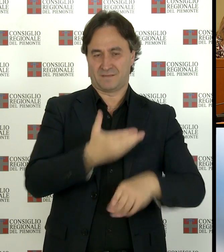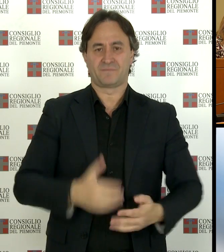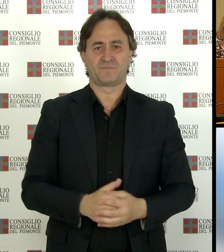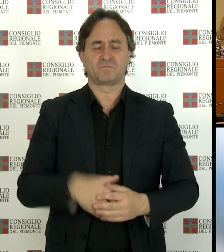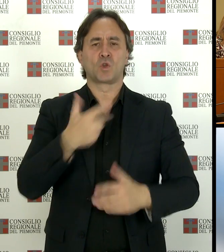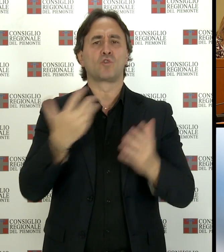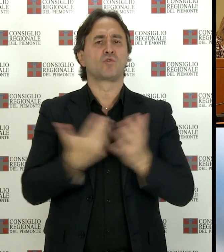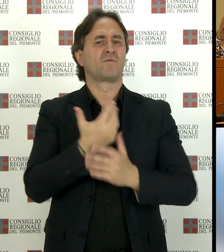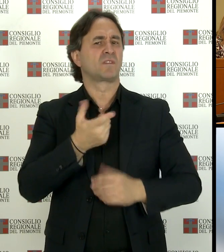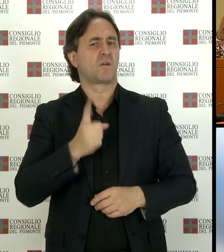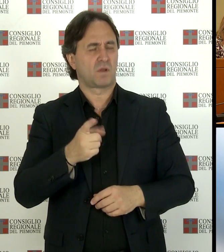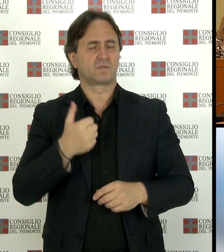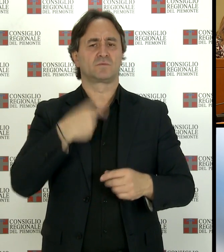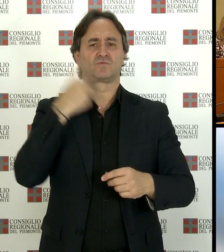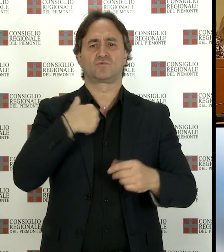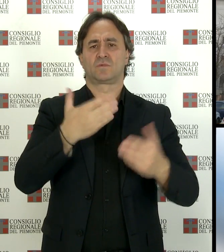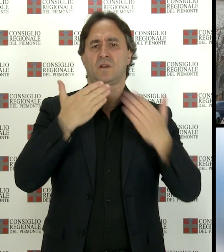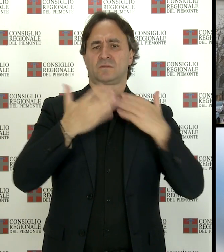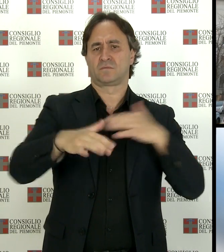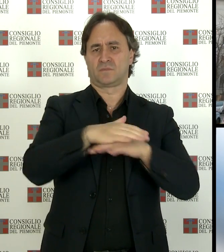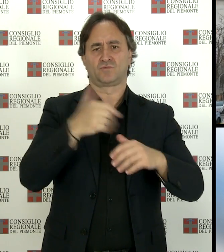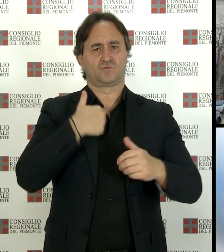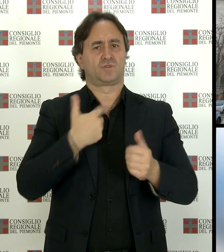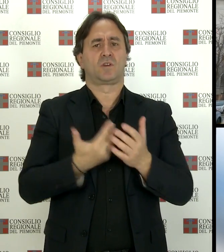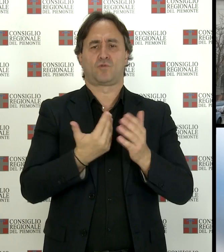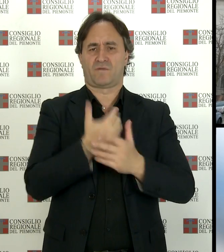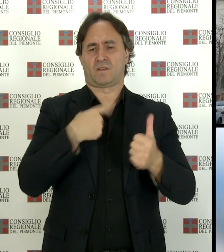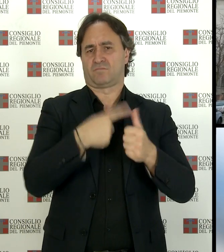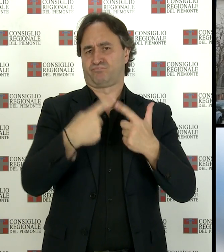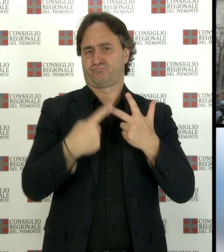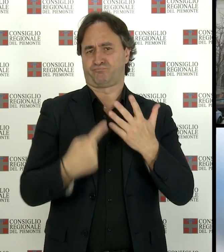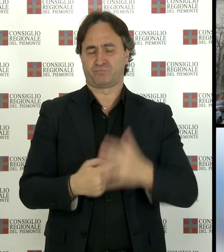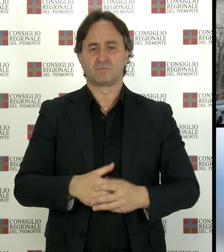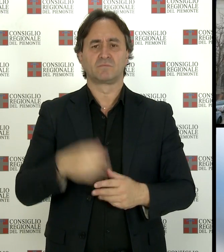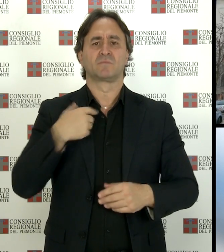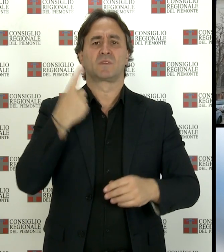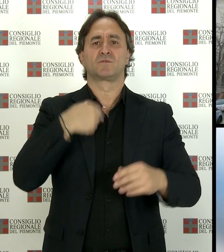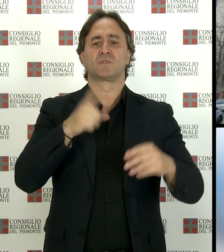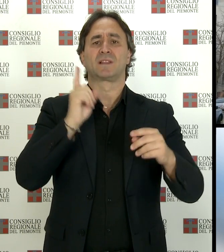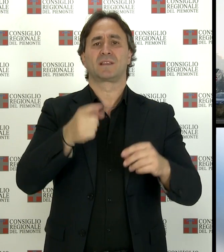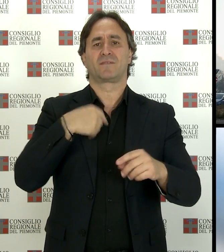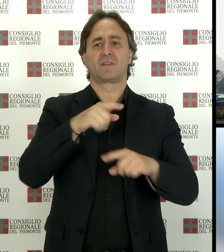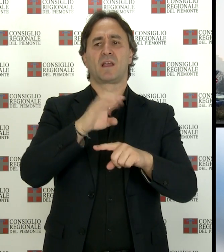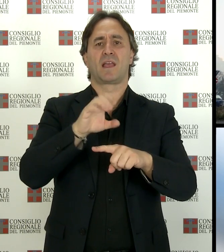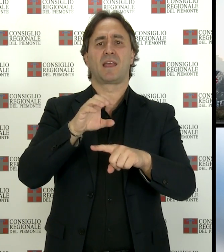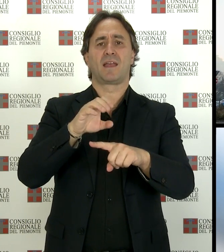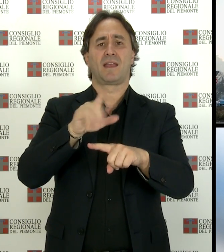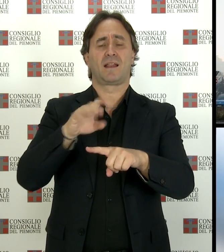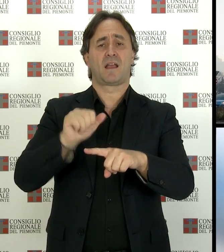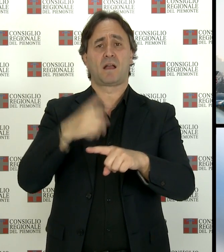sono state illustrate in aula dell'assessore alla sanità il piano prevede la verifica delle uniformità dei lea in tutte le regioni ridefinisce e